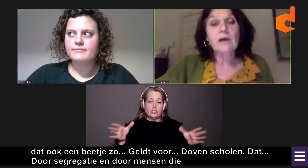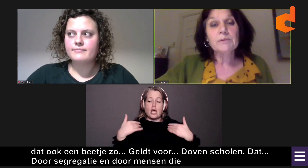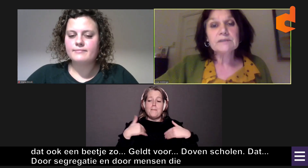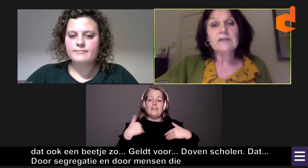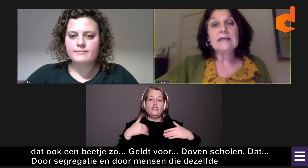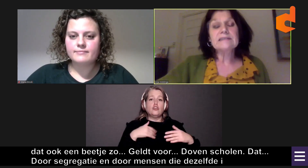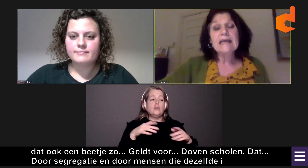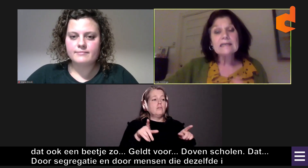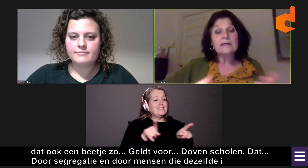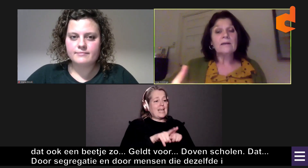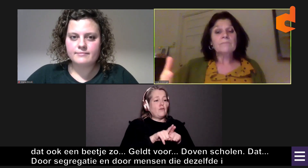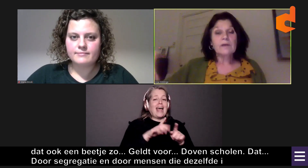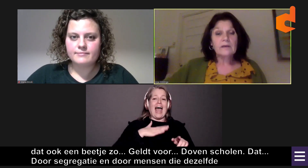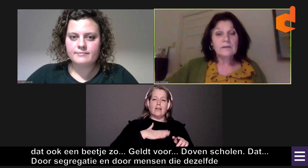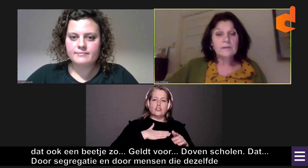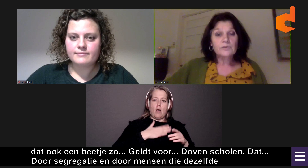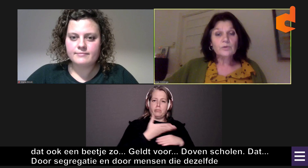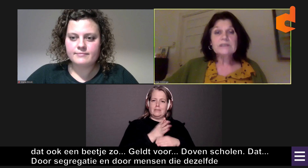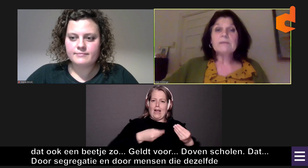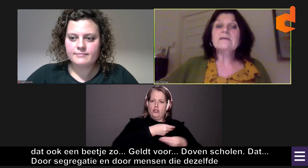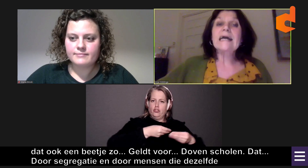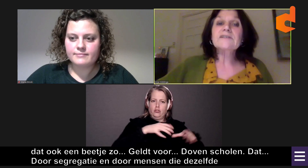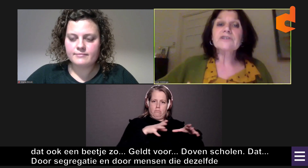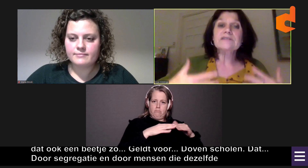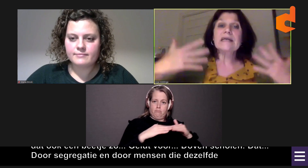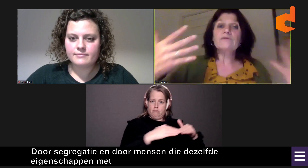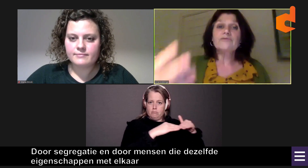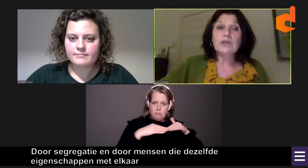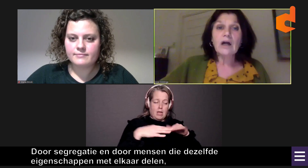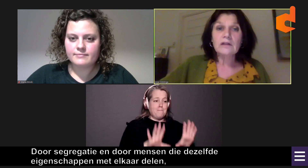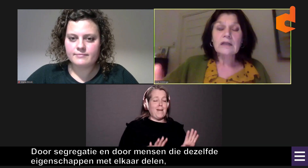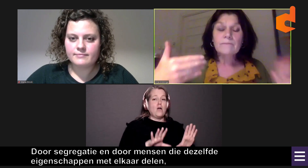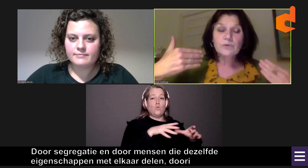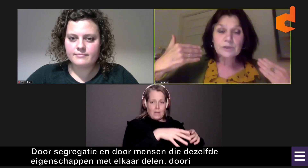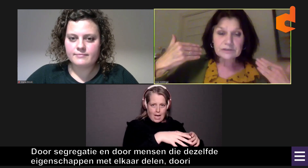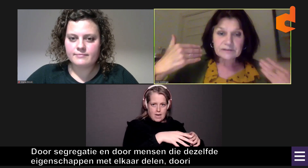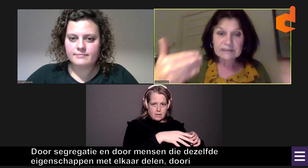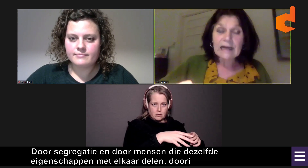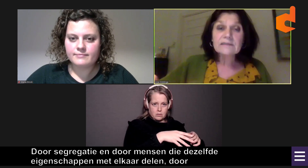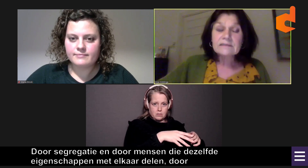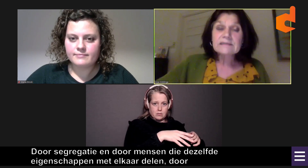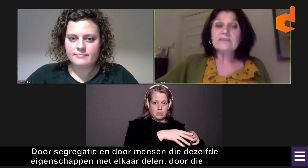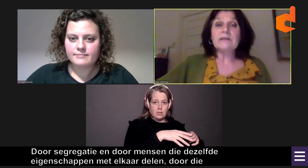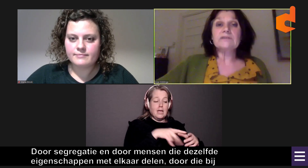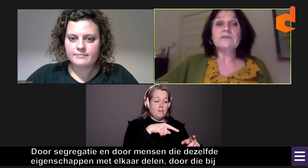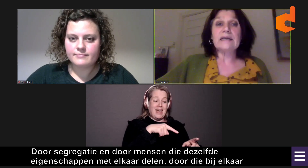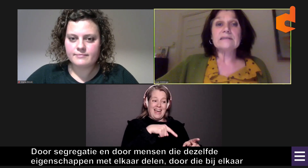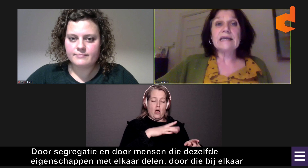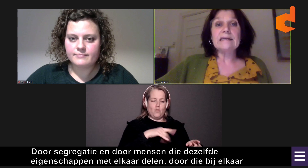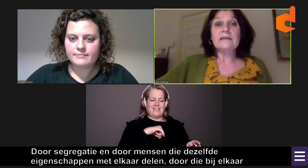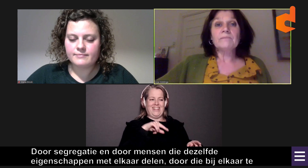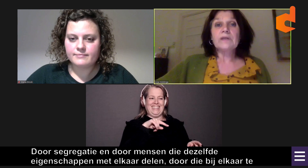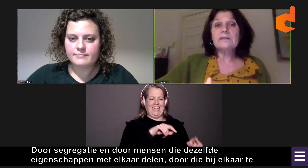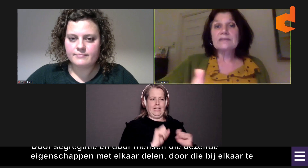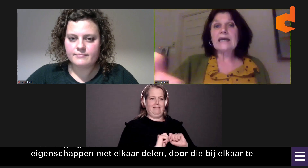eigenschappen met elkaar delen. Door die bij elkaar te zetten. En vooral door de taal die ze met elkaar